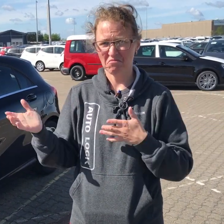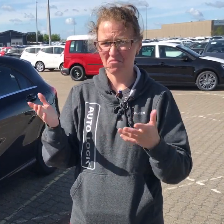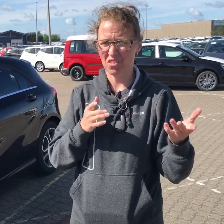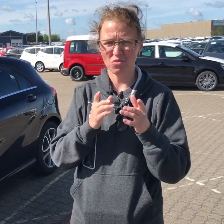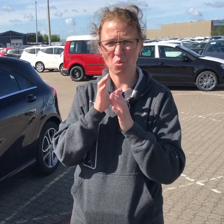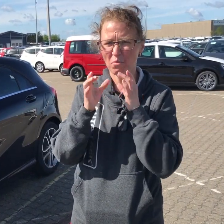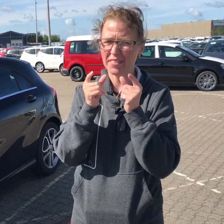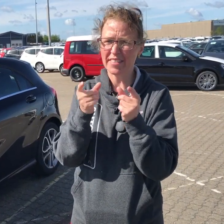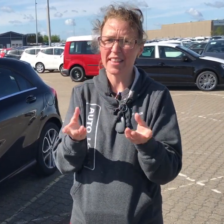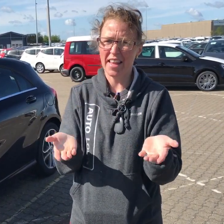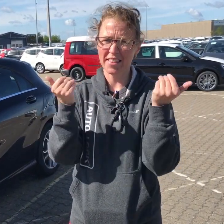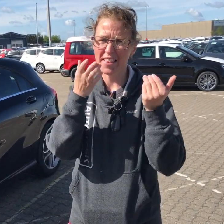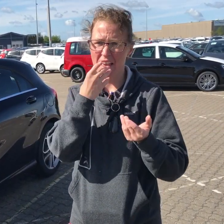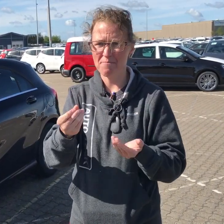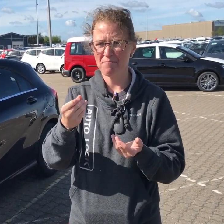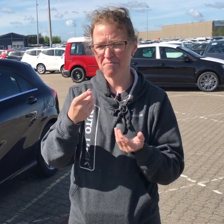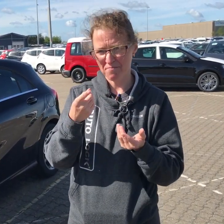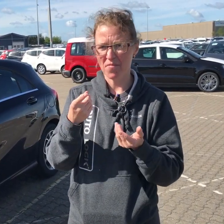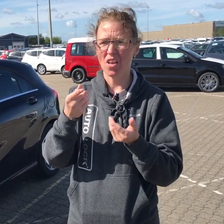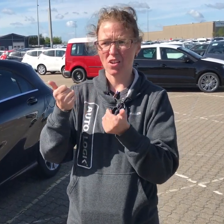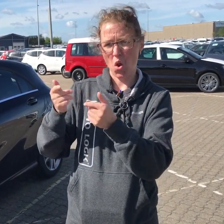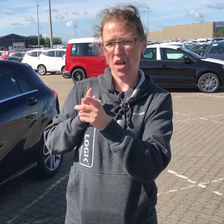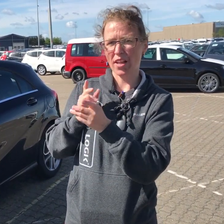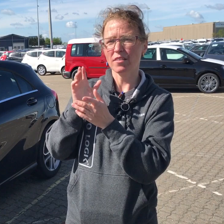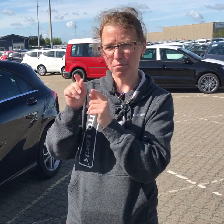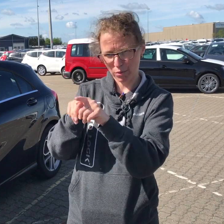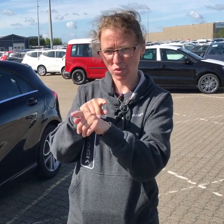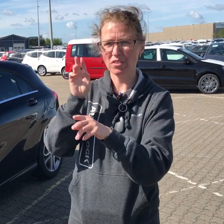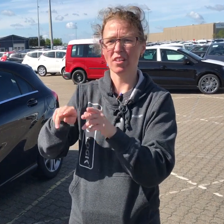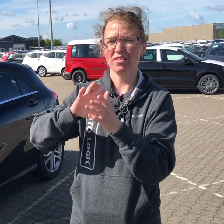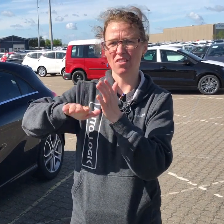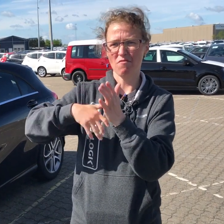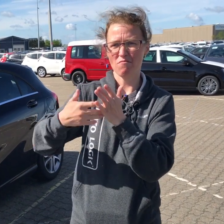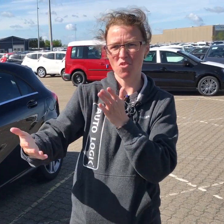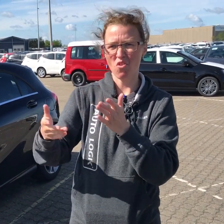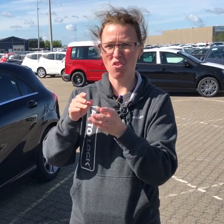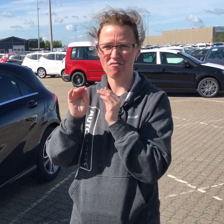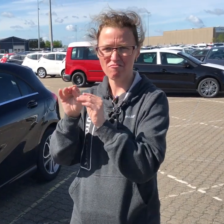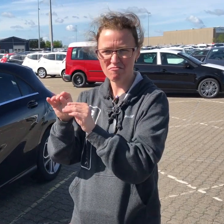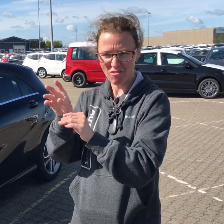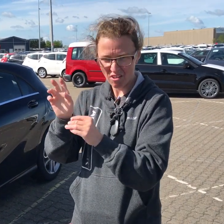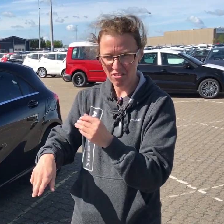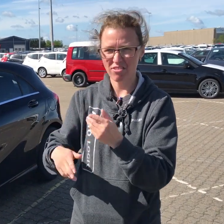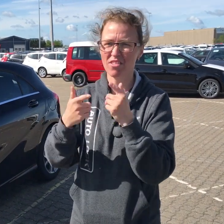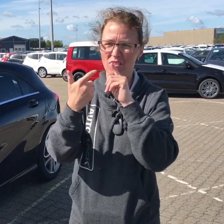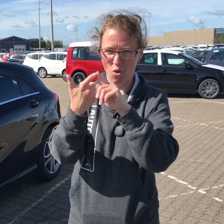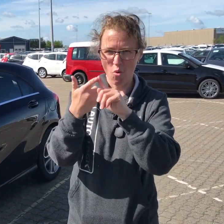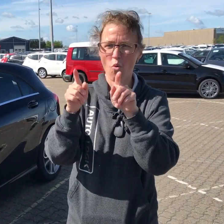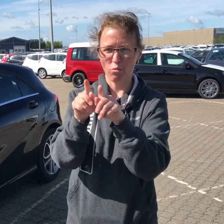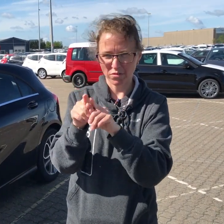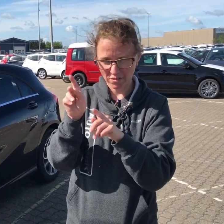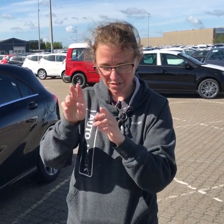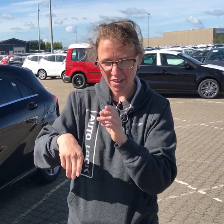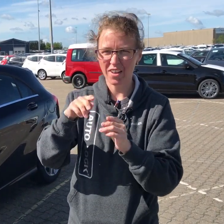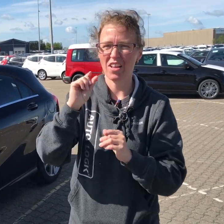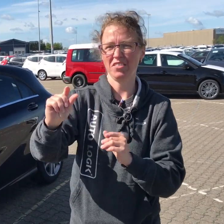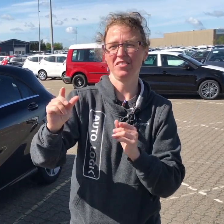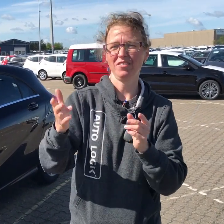peger, og det er faktisk nemt. Jeg er begyndt at lære nogle af mine kolleger tegnsproge. Det er helt frivilligt, og det er